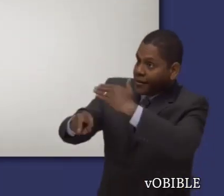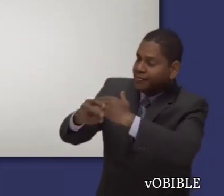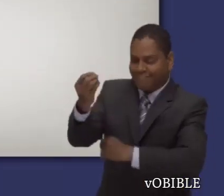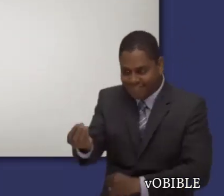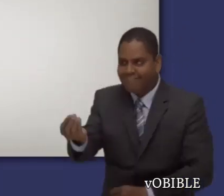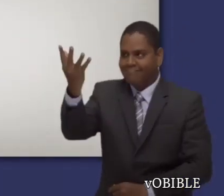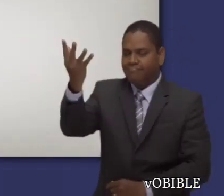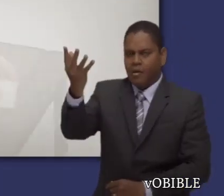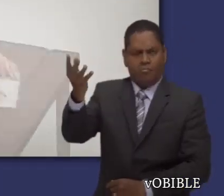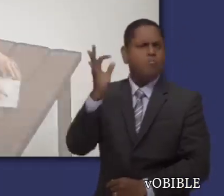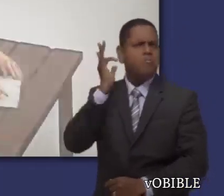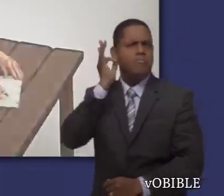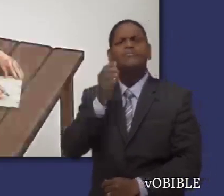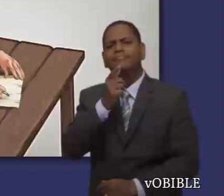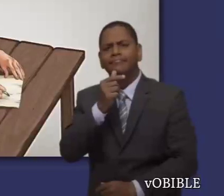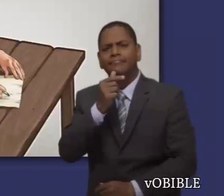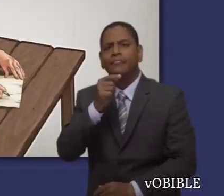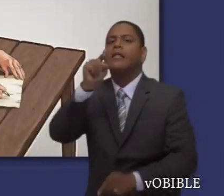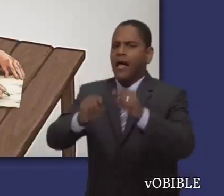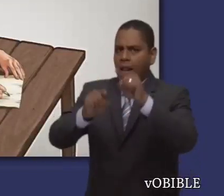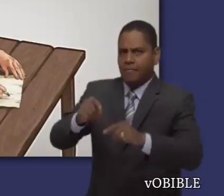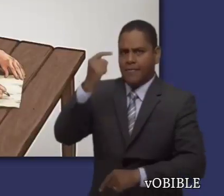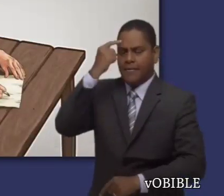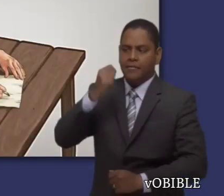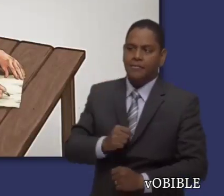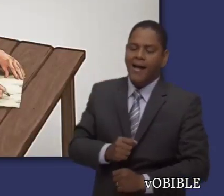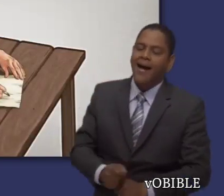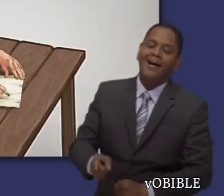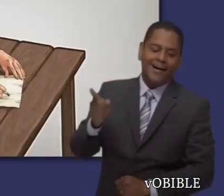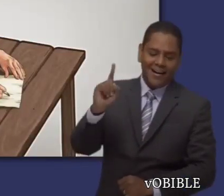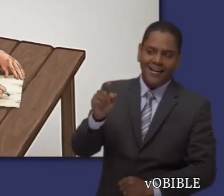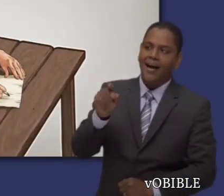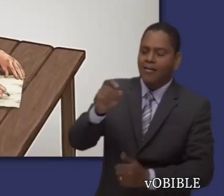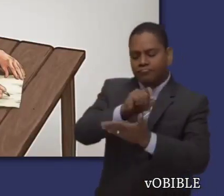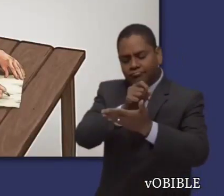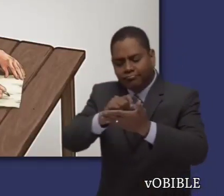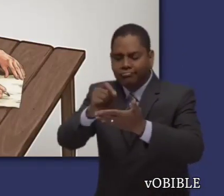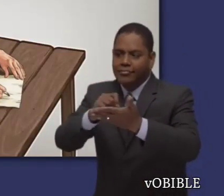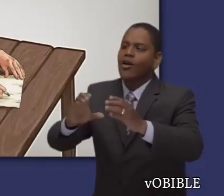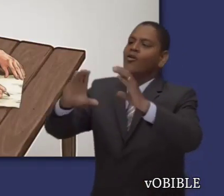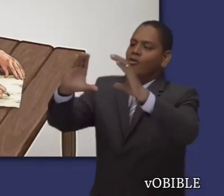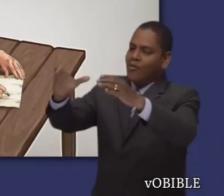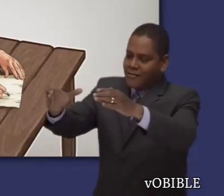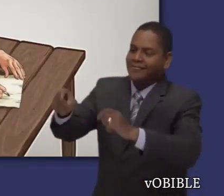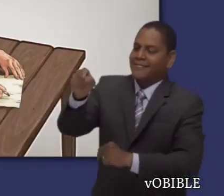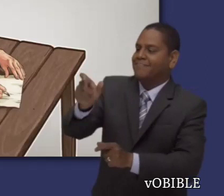El apóstol comienza su carta diciendo, Del anciano a la señora escogida y a sus hijos.